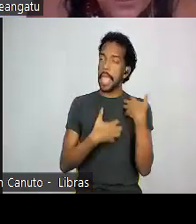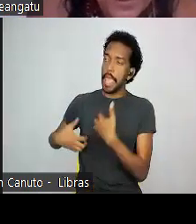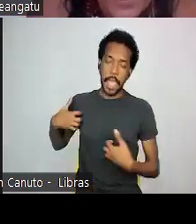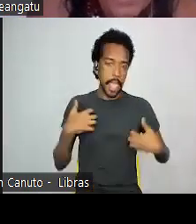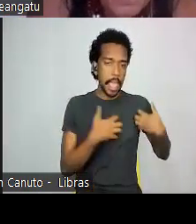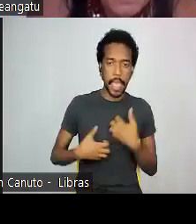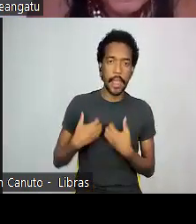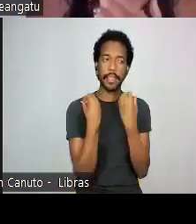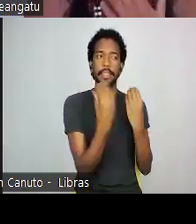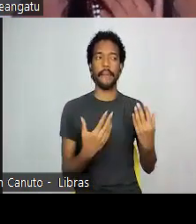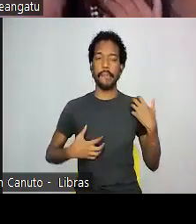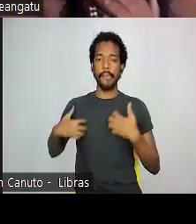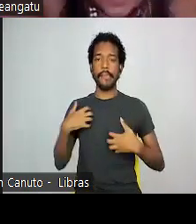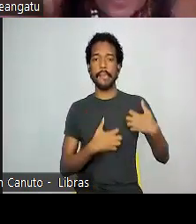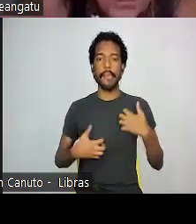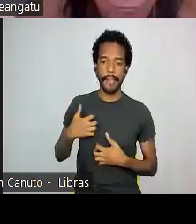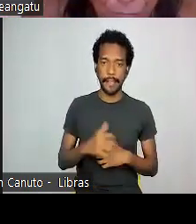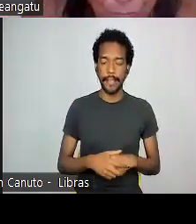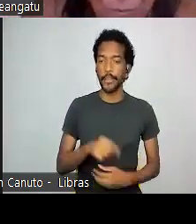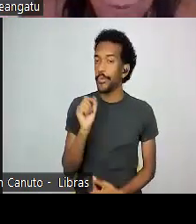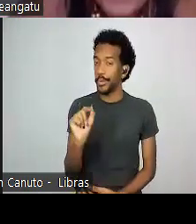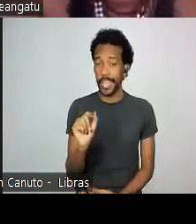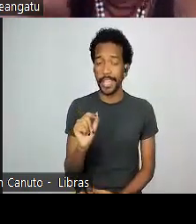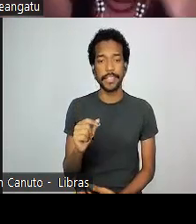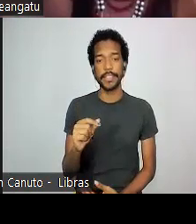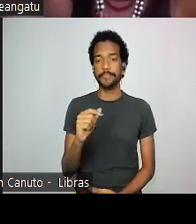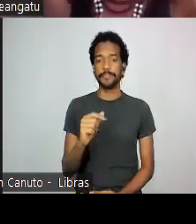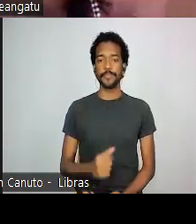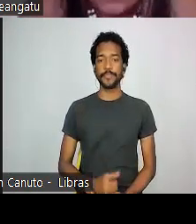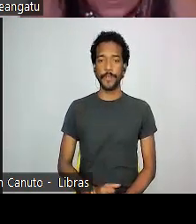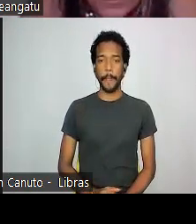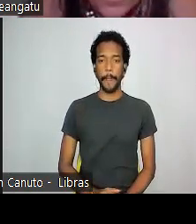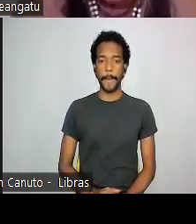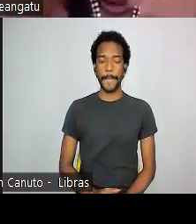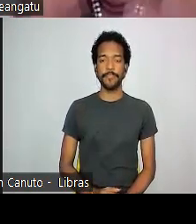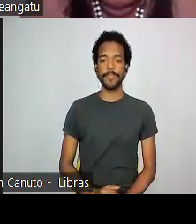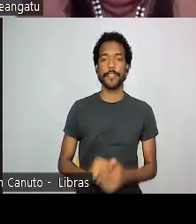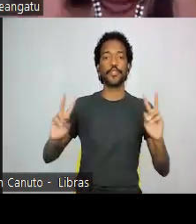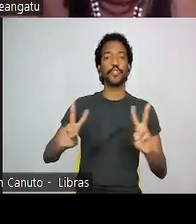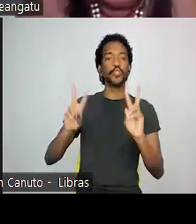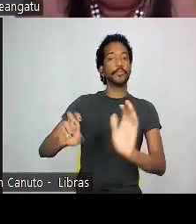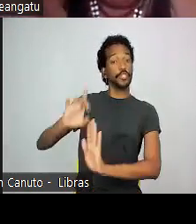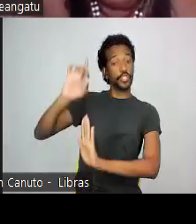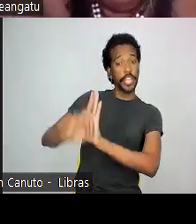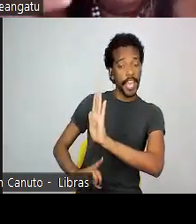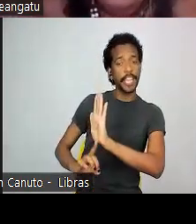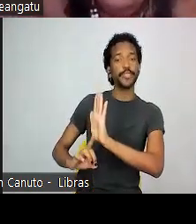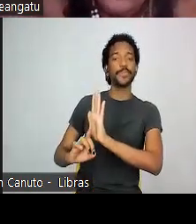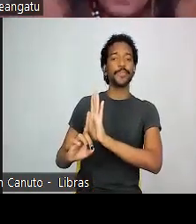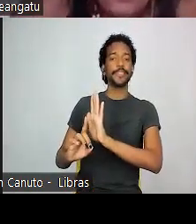pulando aqui, soma-se a isso tudo um direito natural, congênito,